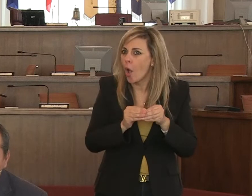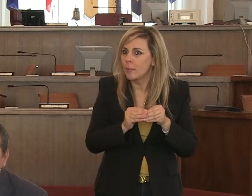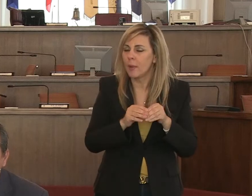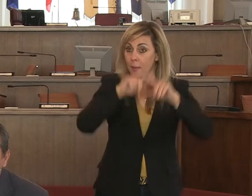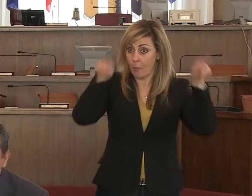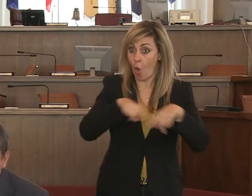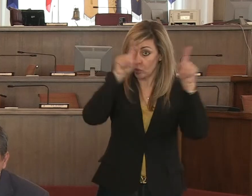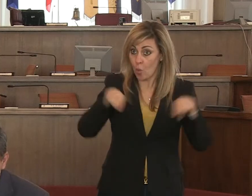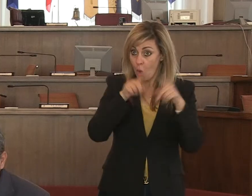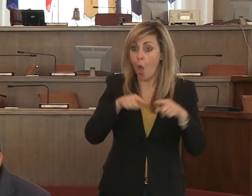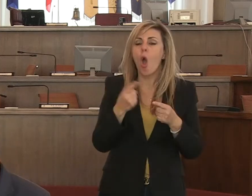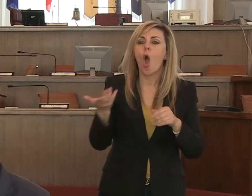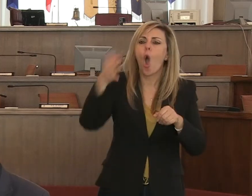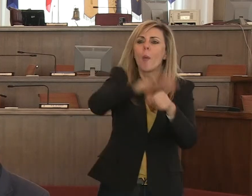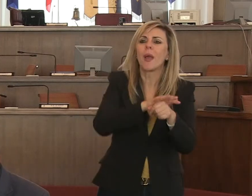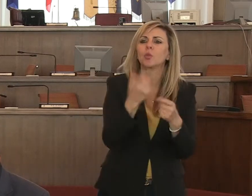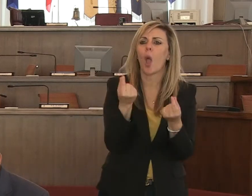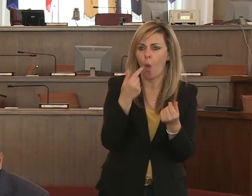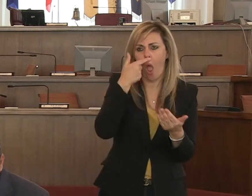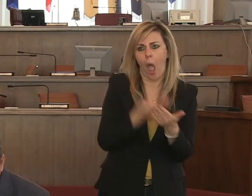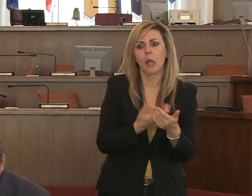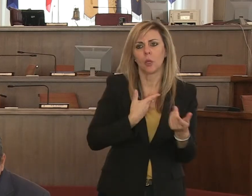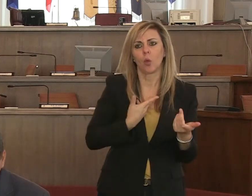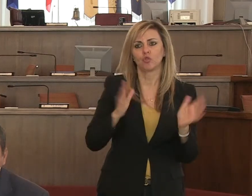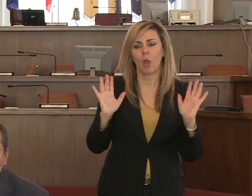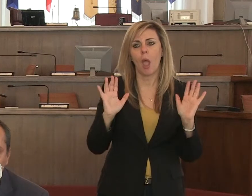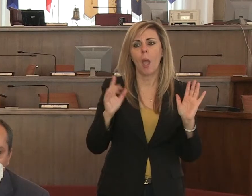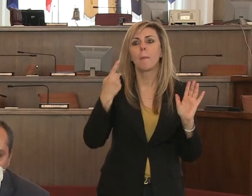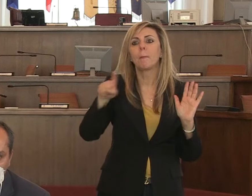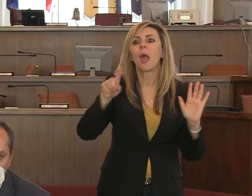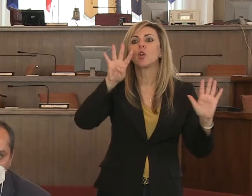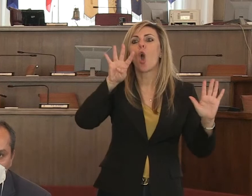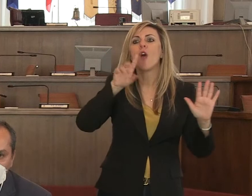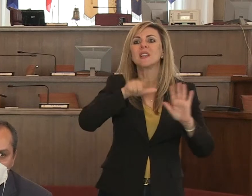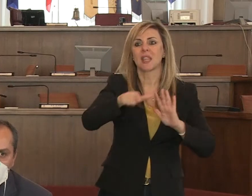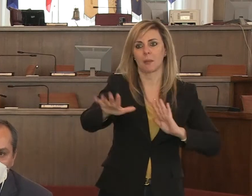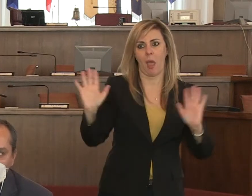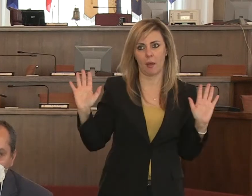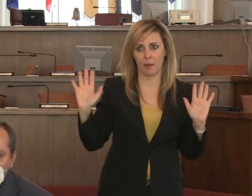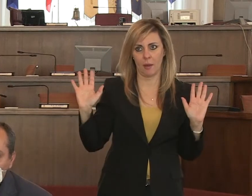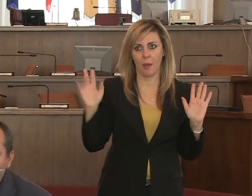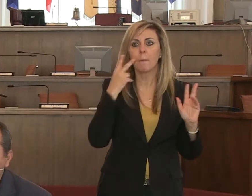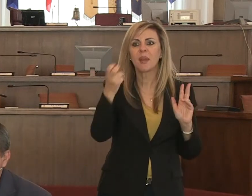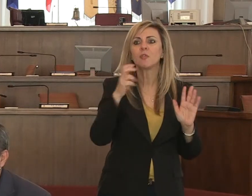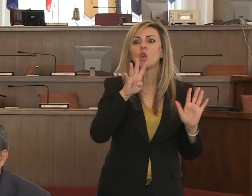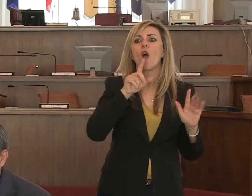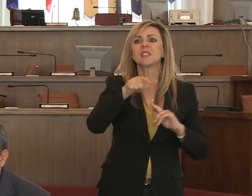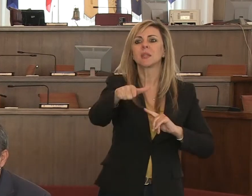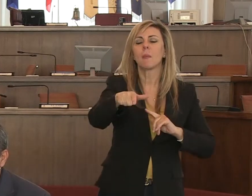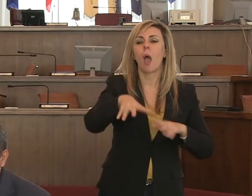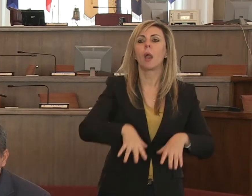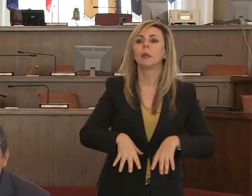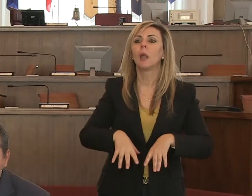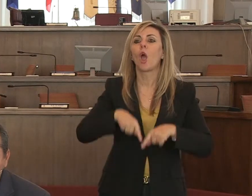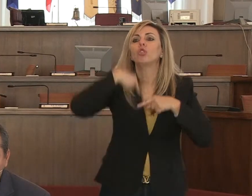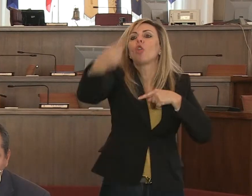attualmente economica adeguata ma solo per nove settimane quindi la previsione iniziale è quella